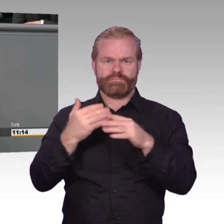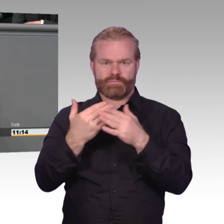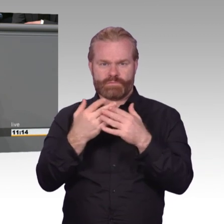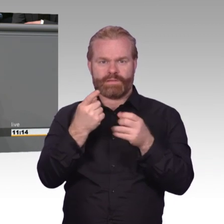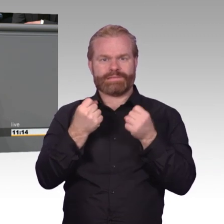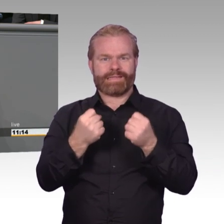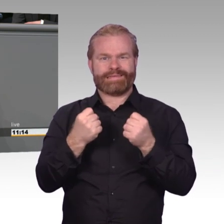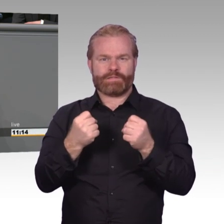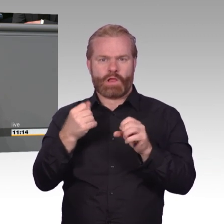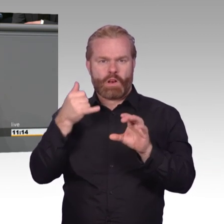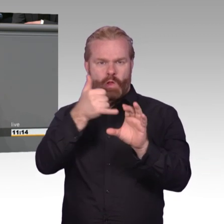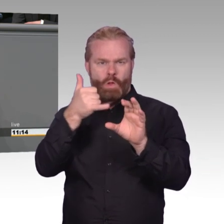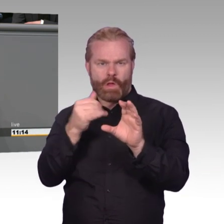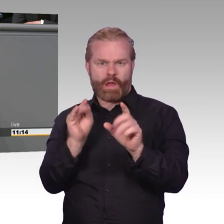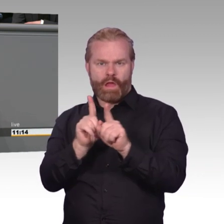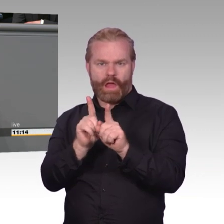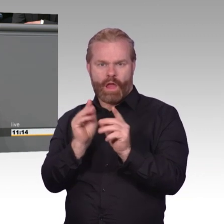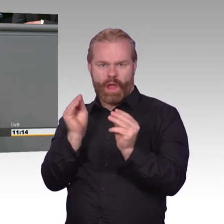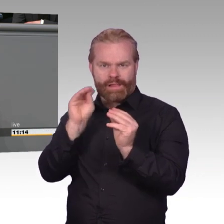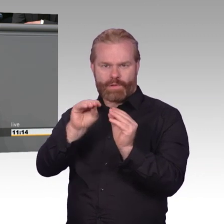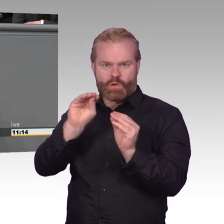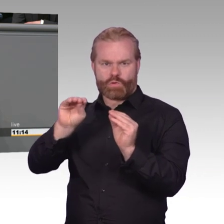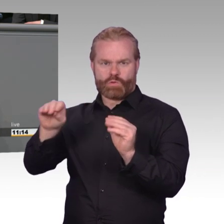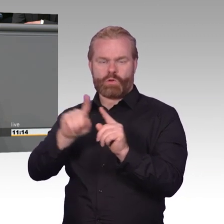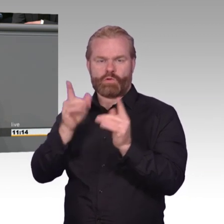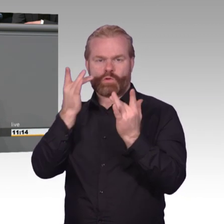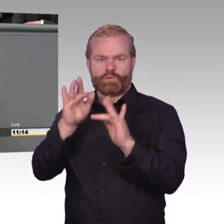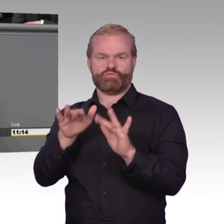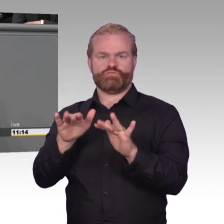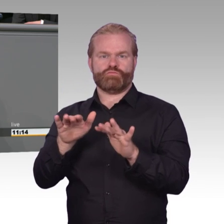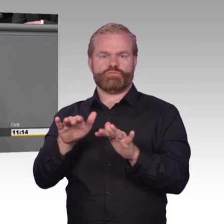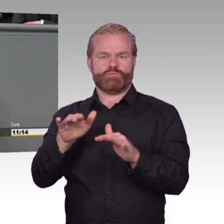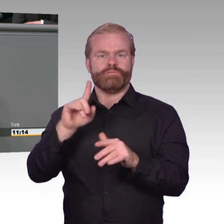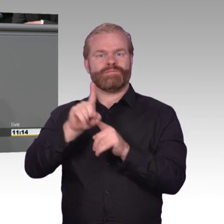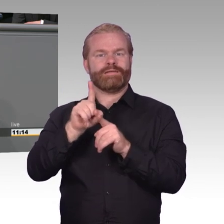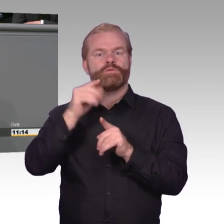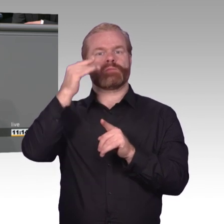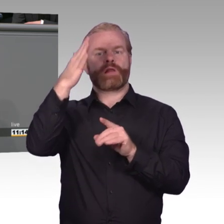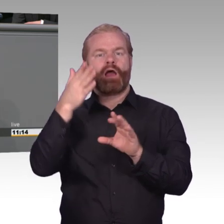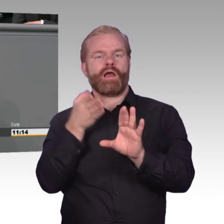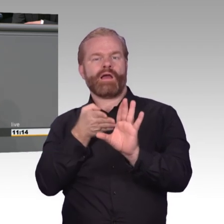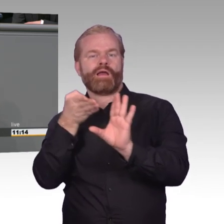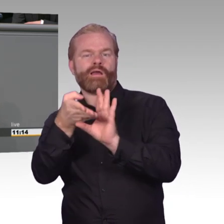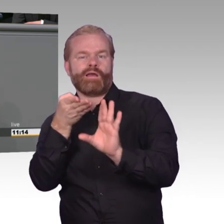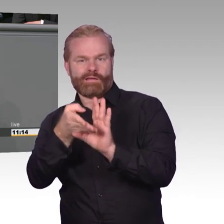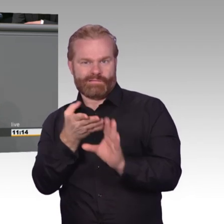auszusprechen und sich für offene Verschlüsselungsstandards einzusetzen. Zweitens, den Einsatz von Backdoors zu